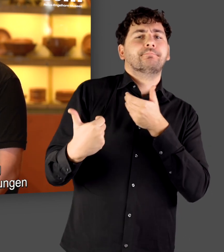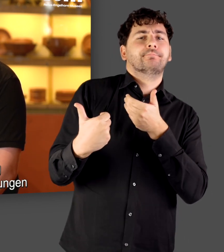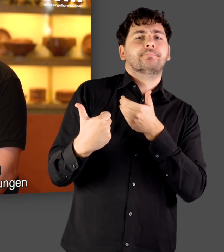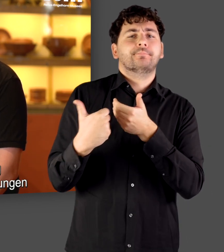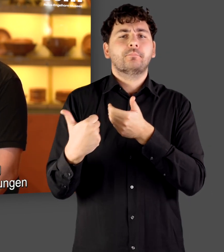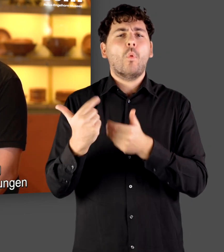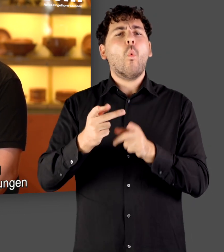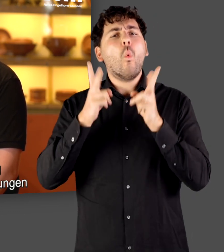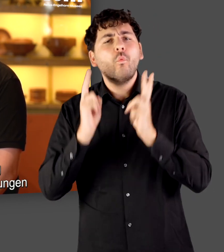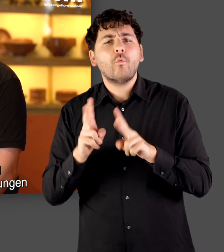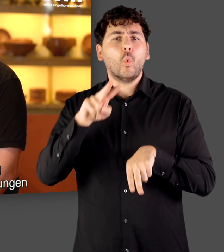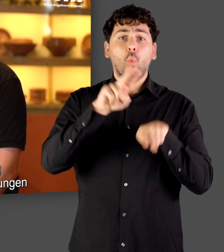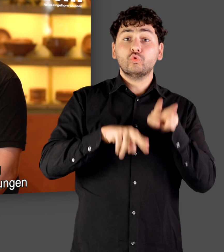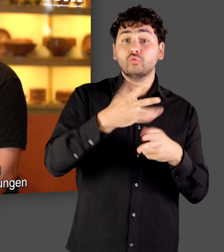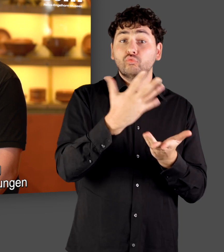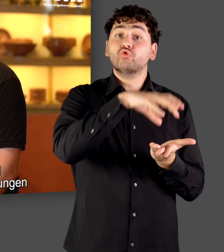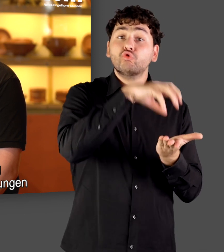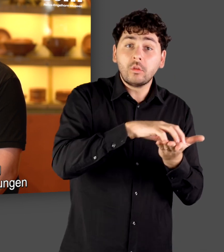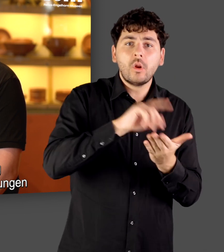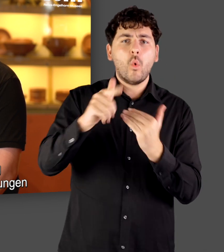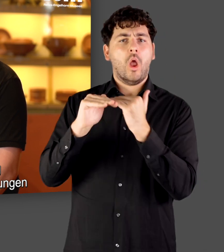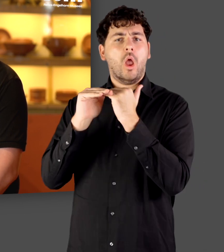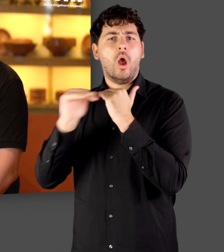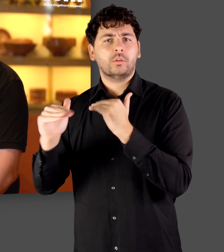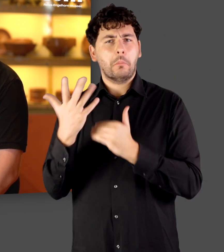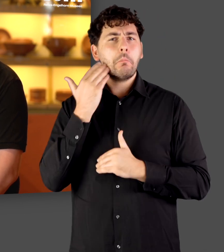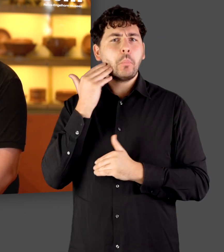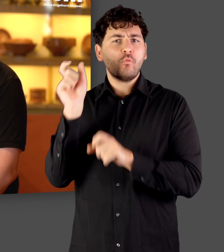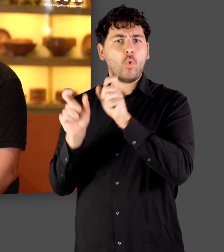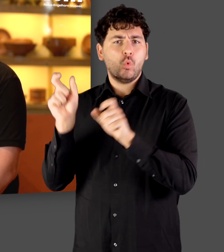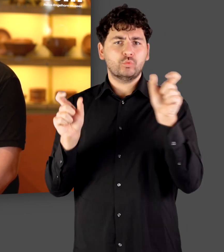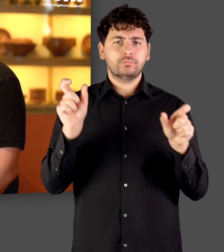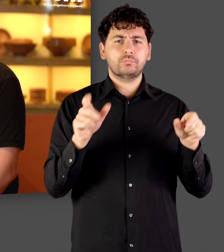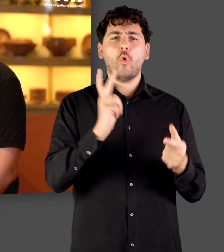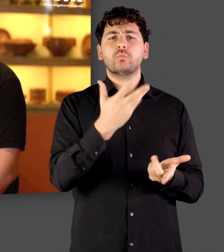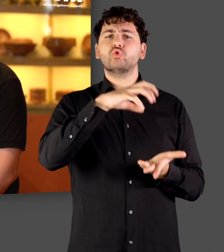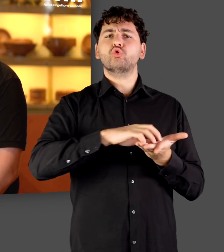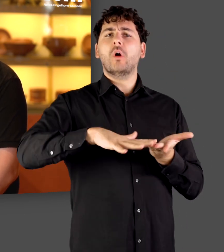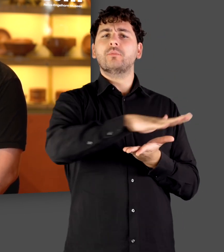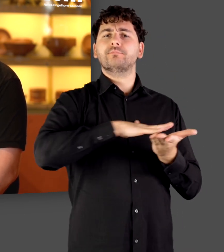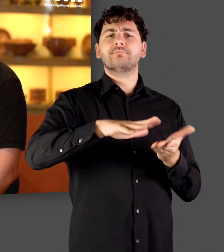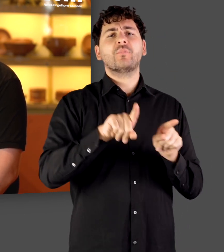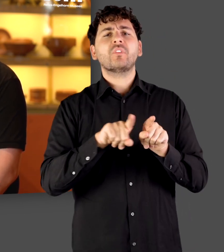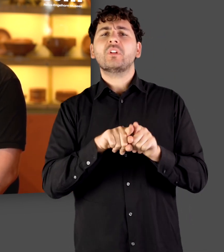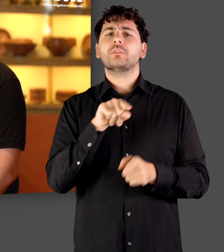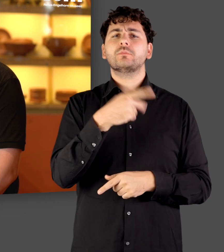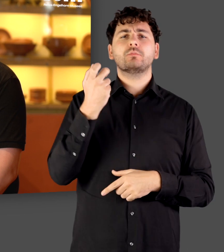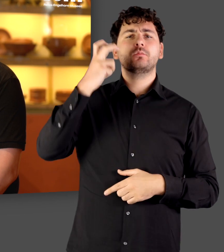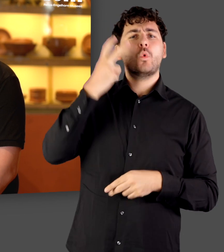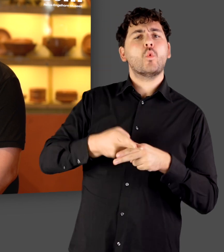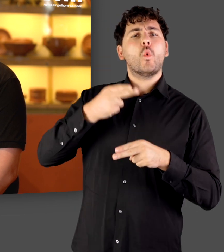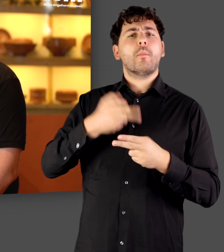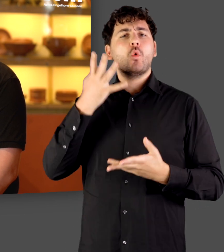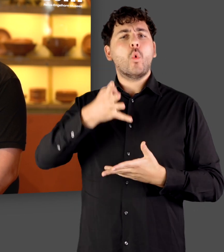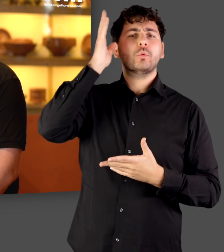gab es oft noch eine Trennung, gerade zwischen den städtischen Bevölkerungen und der Landbevölkerung. Also oft haben in den Städten die